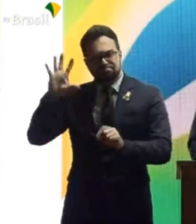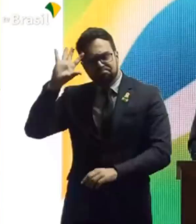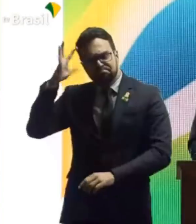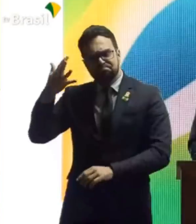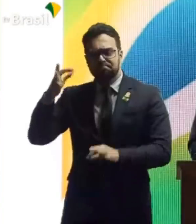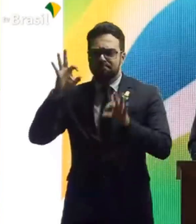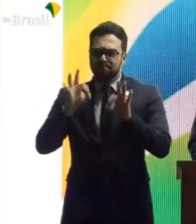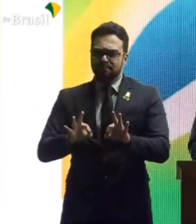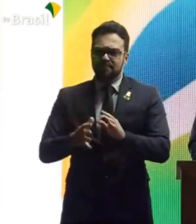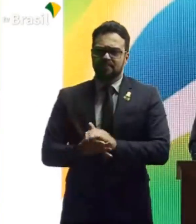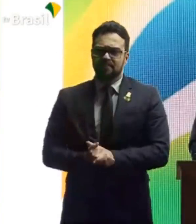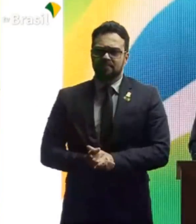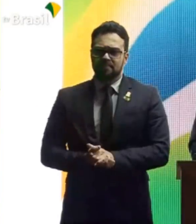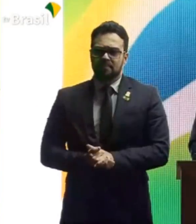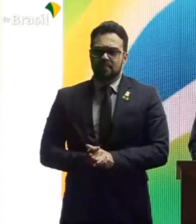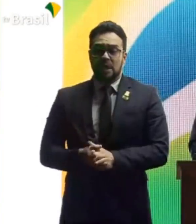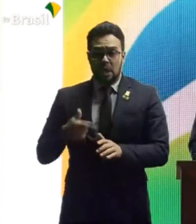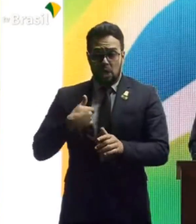Assumir sob críticas.